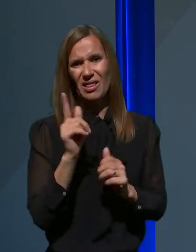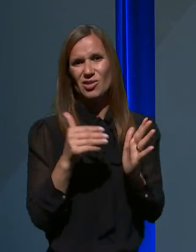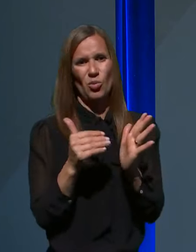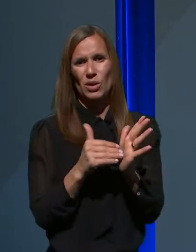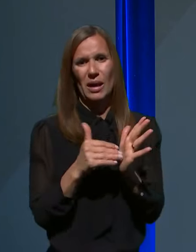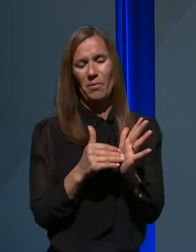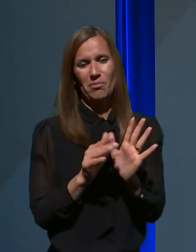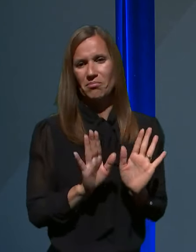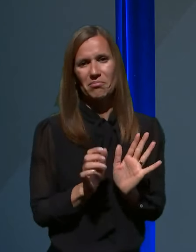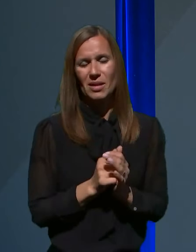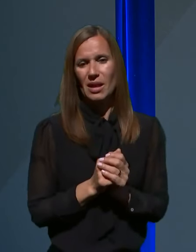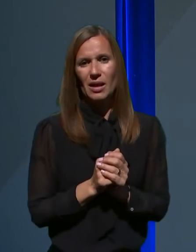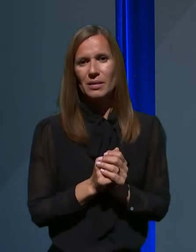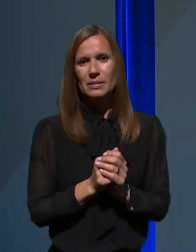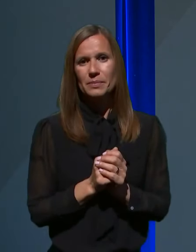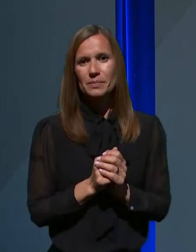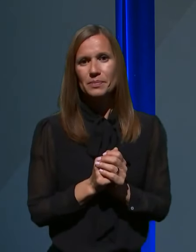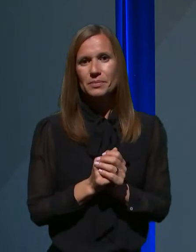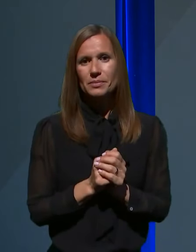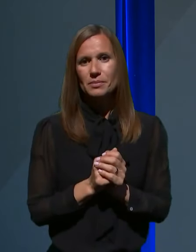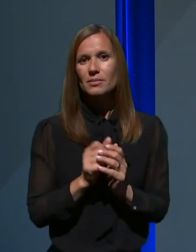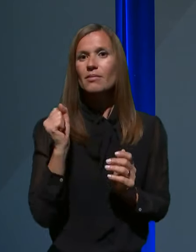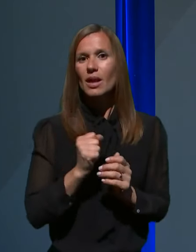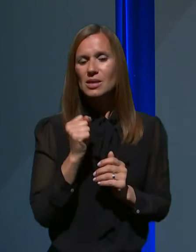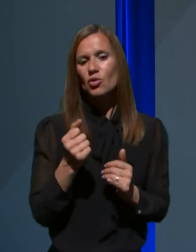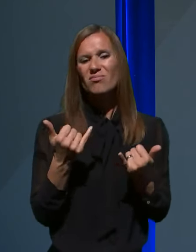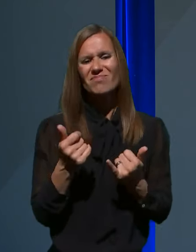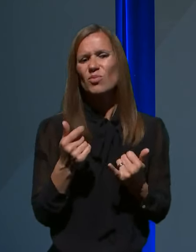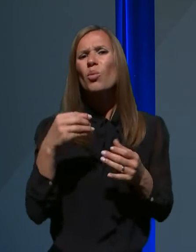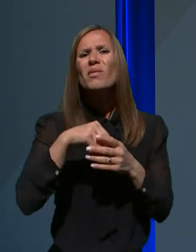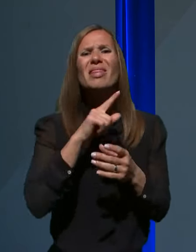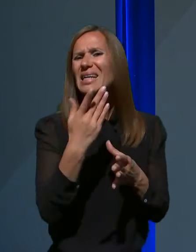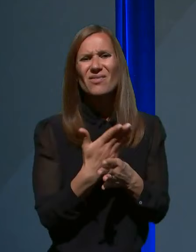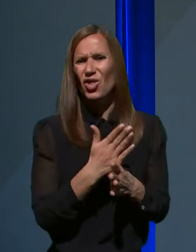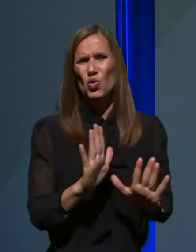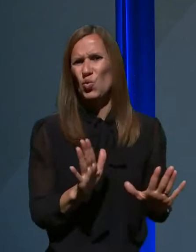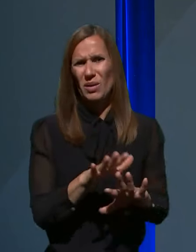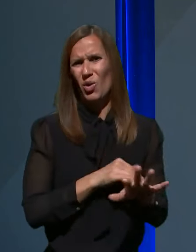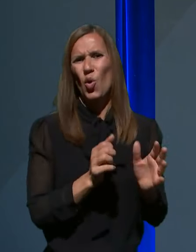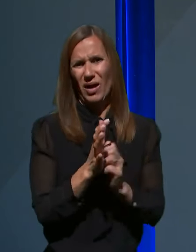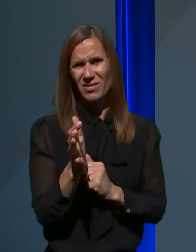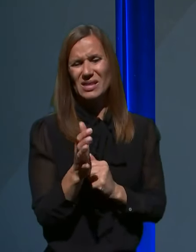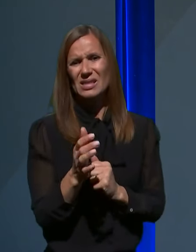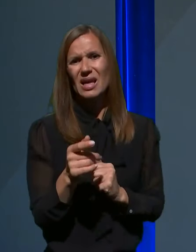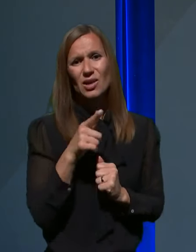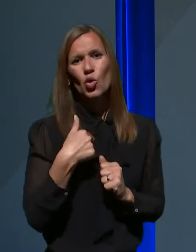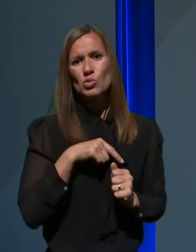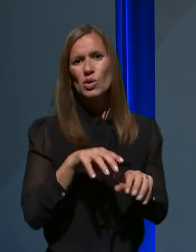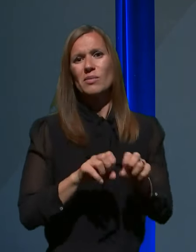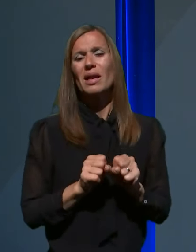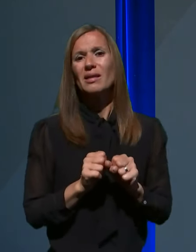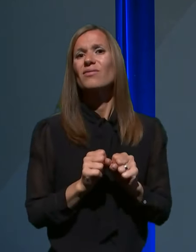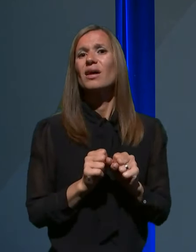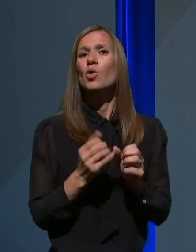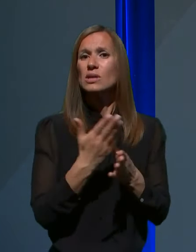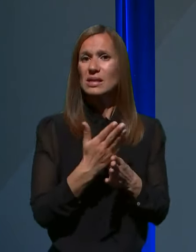v teh primerih in smo jih tudi odsvetovali in sprejeli to tudi v ustreznem odloku, pač spremembo,